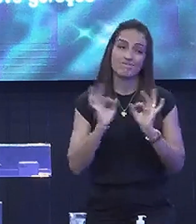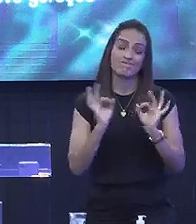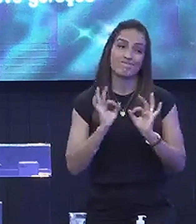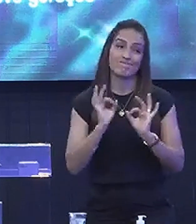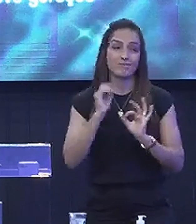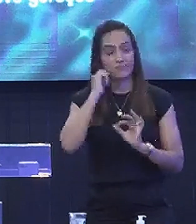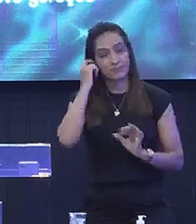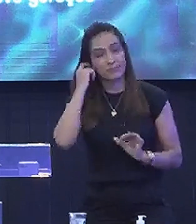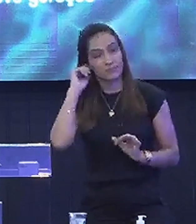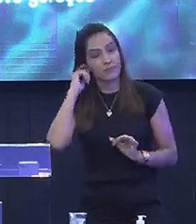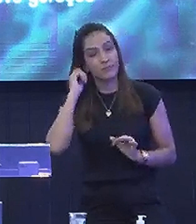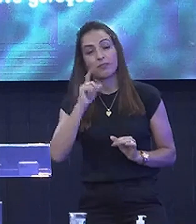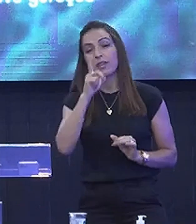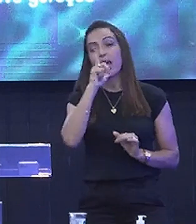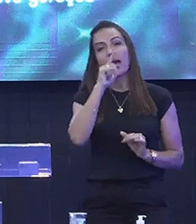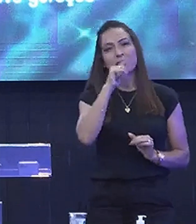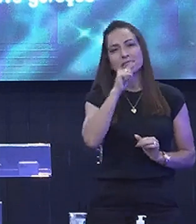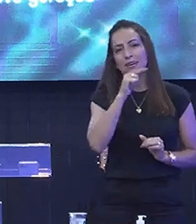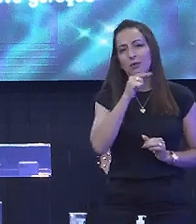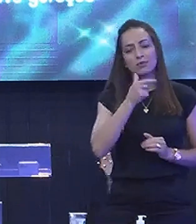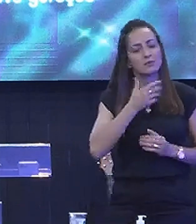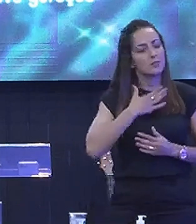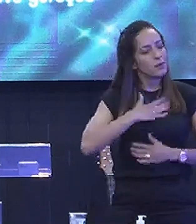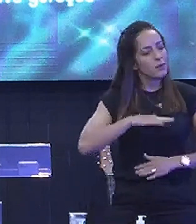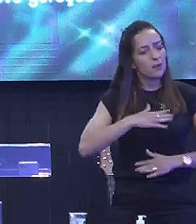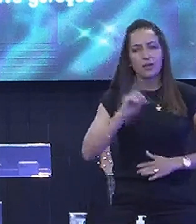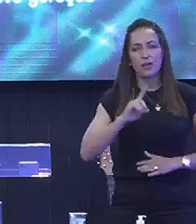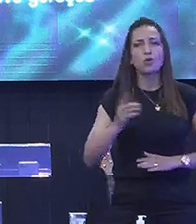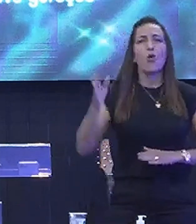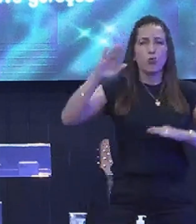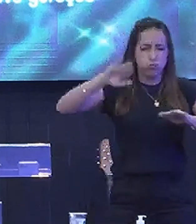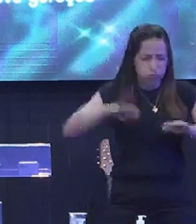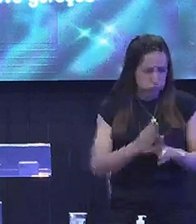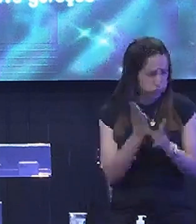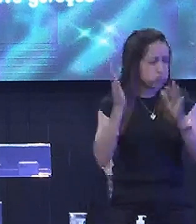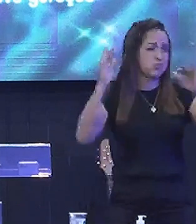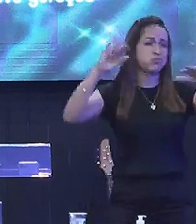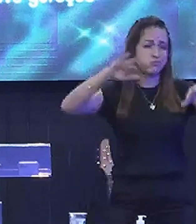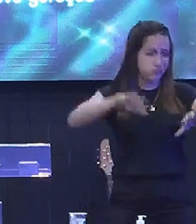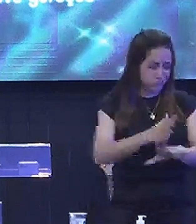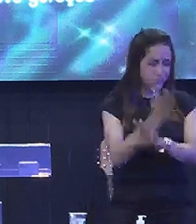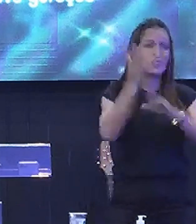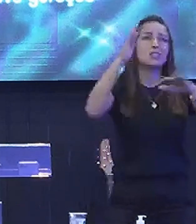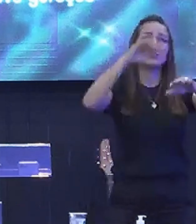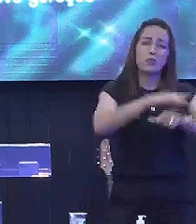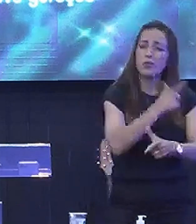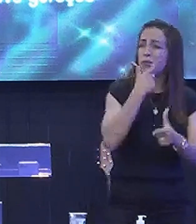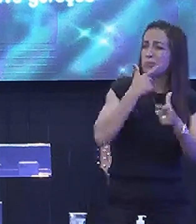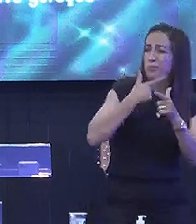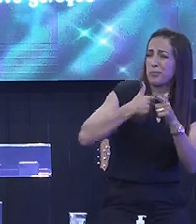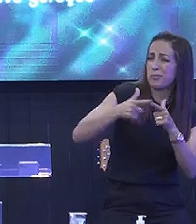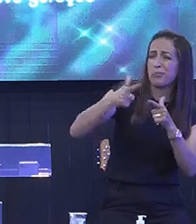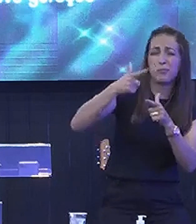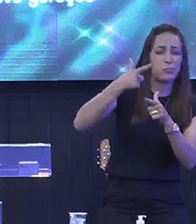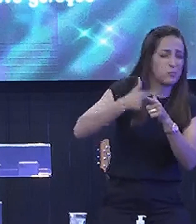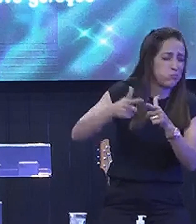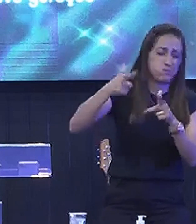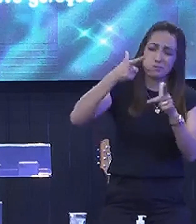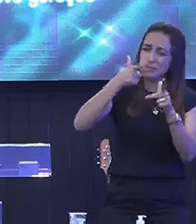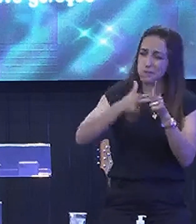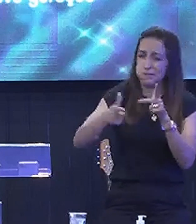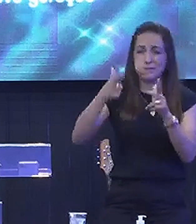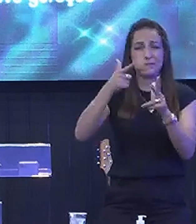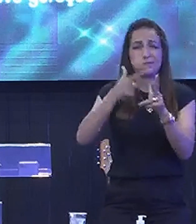As águas Não são Tranquilas As águas São turbulentas Ondas Intransponíveis